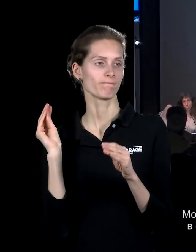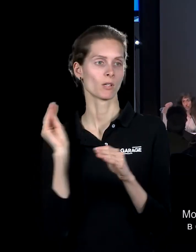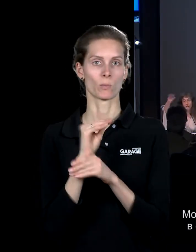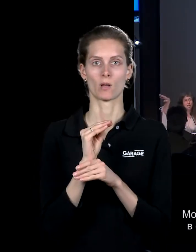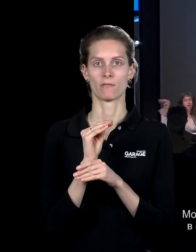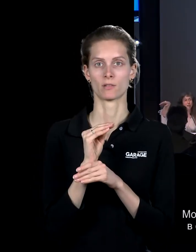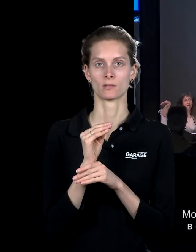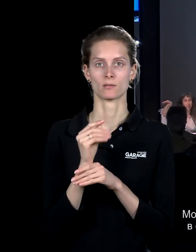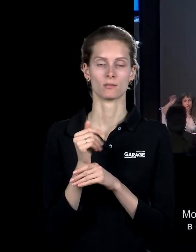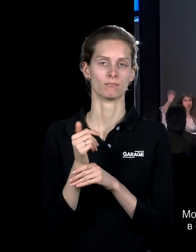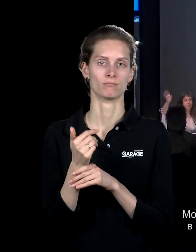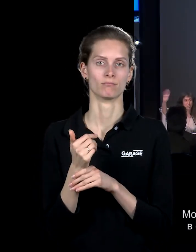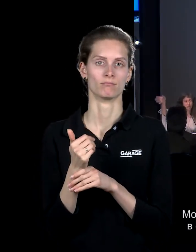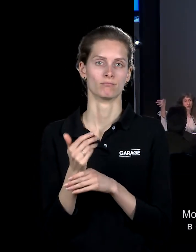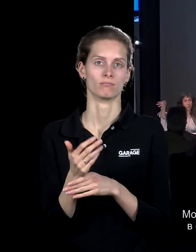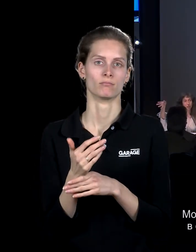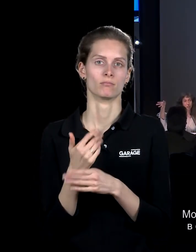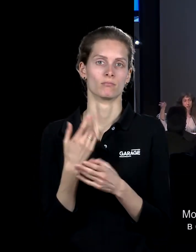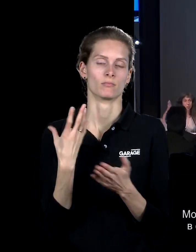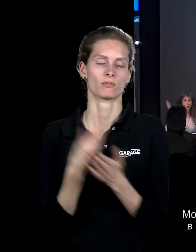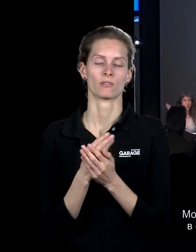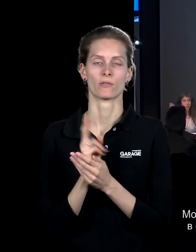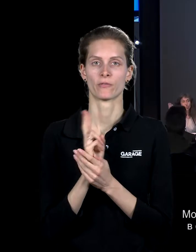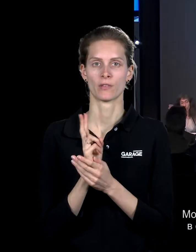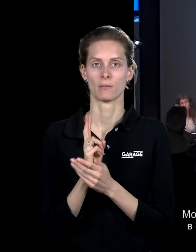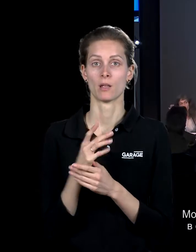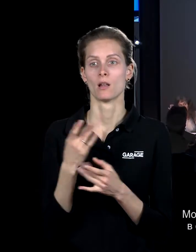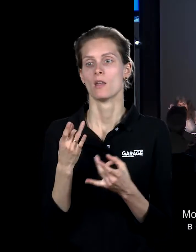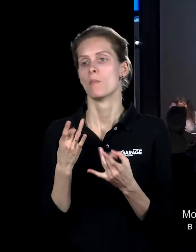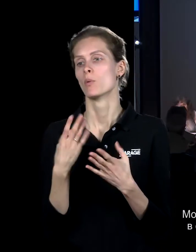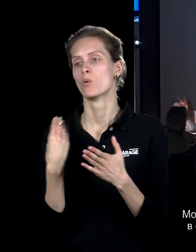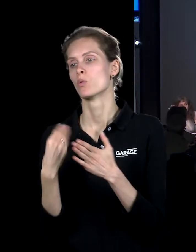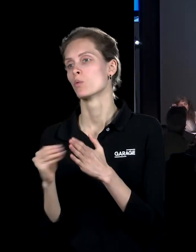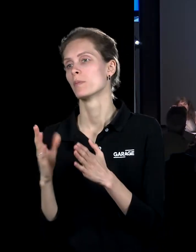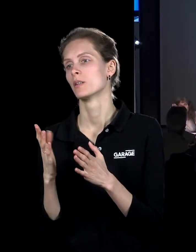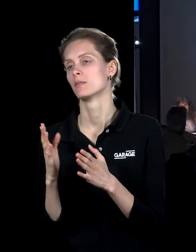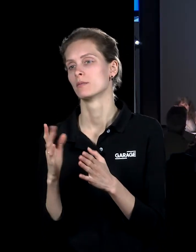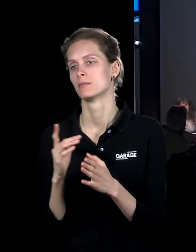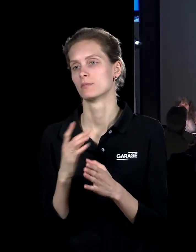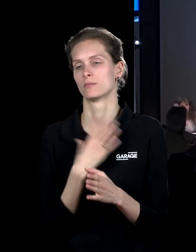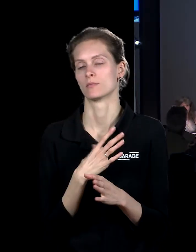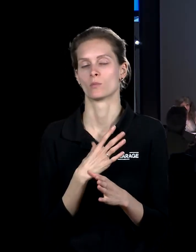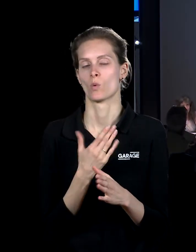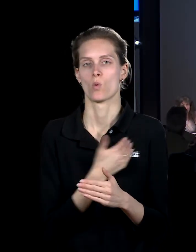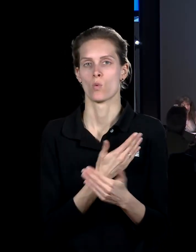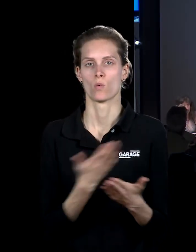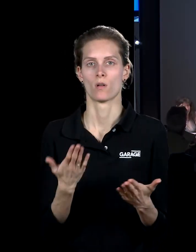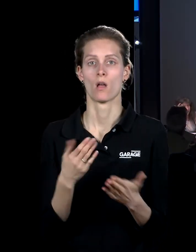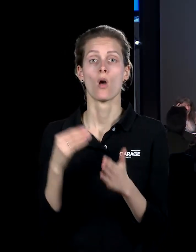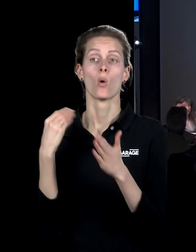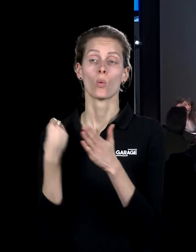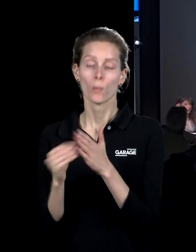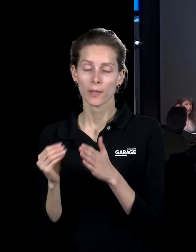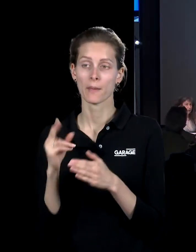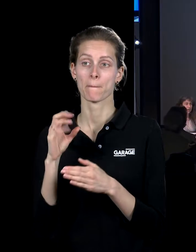задний ряд панорамы в твоем фильме, или просто ее купить, чтобы делать с ней все, что угодно. Они покупают этого персонажа, который зовут Анли.